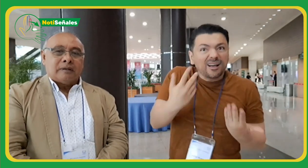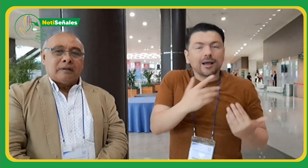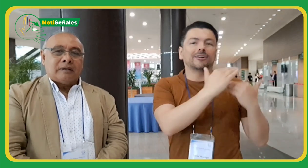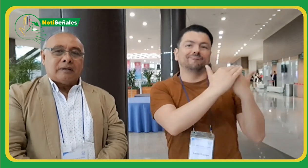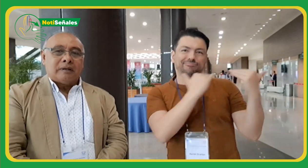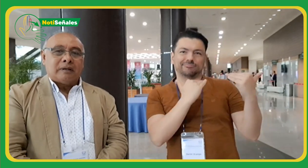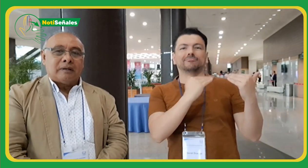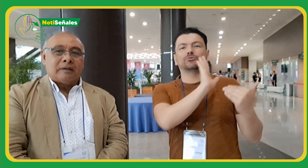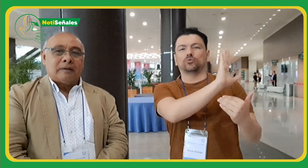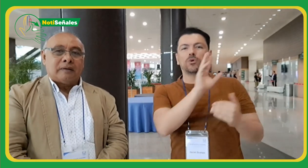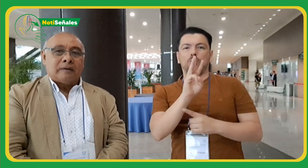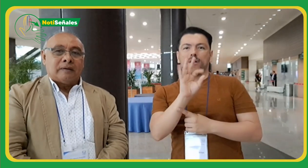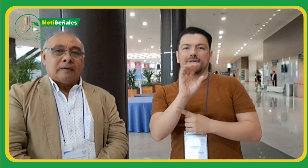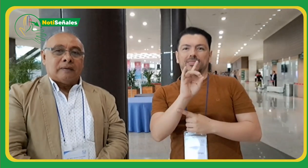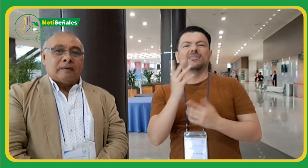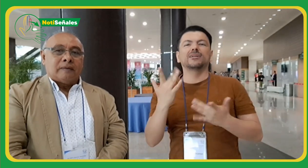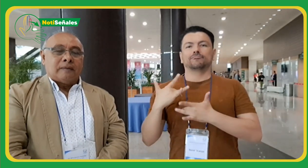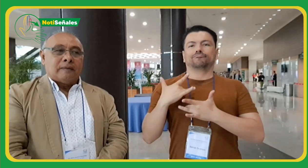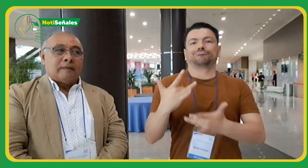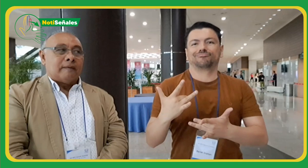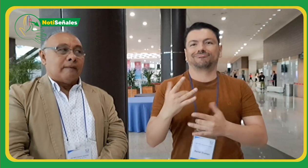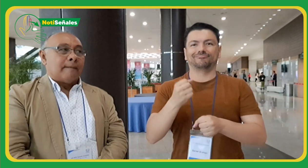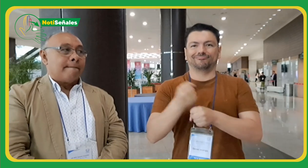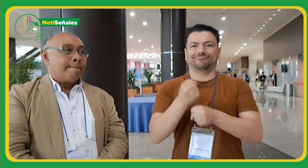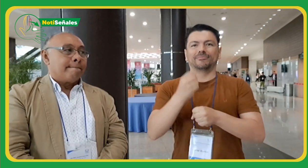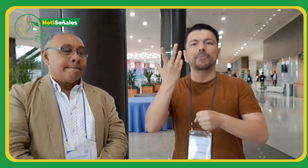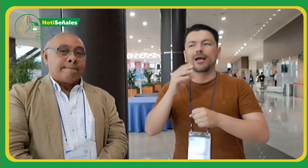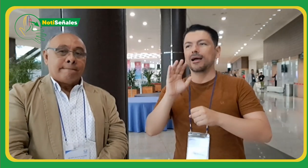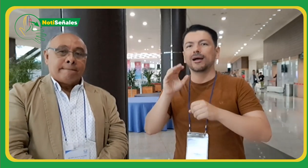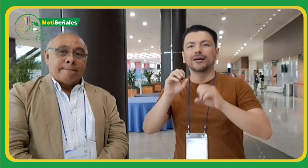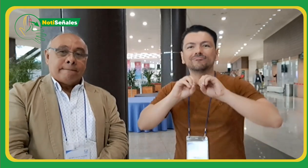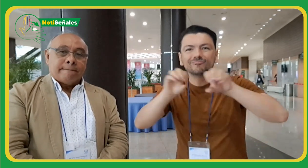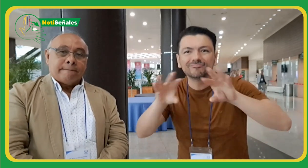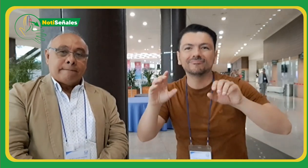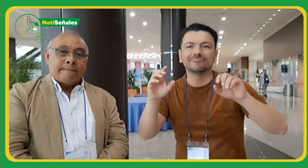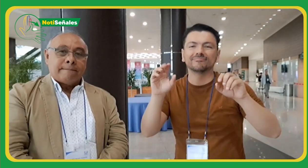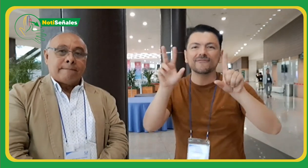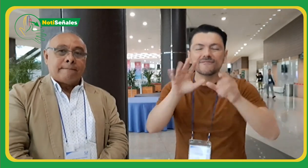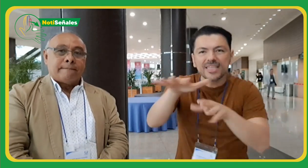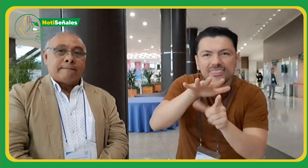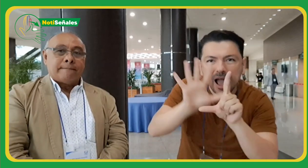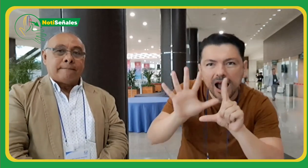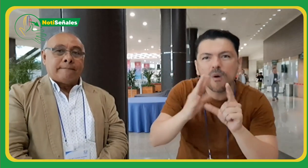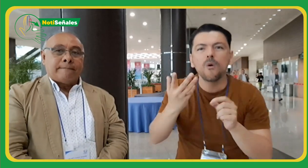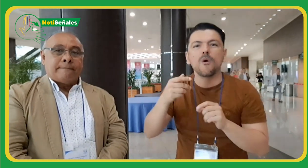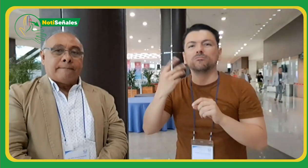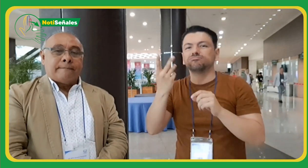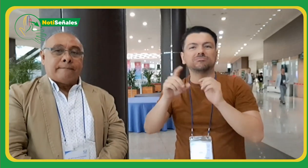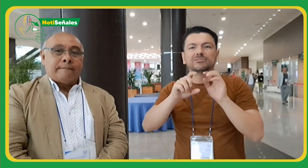realizando un voluntariado laboral encargado de todos los aspectos de video, publicaciones en redes sociales, grabaciones, fotografía, entre